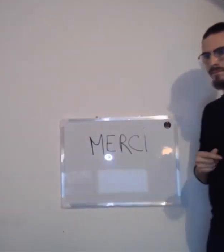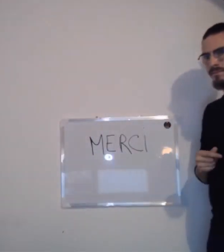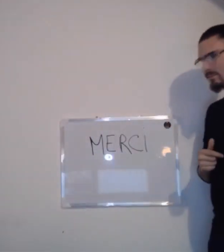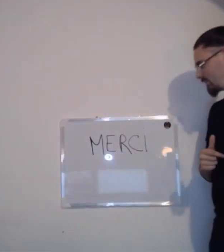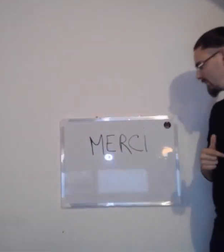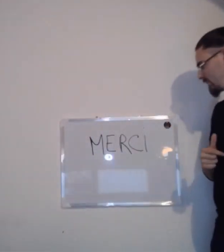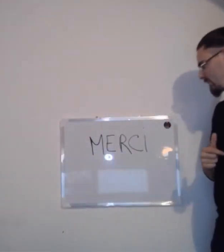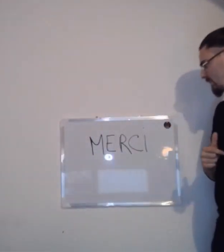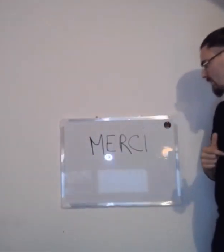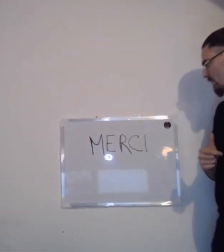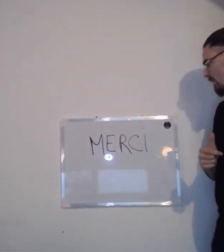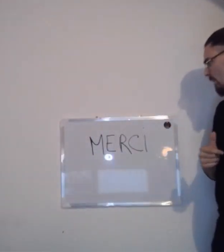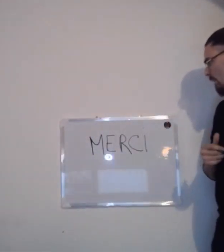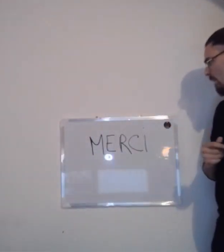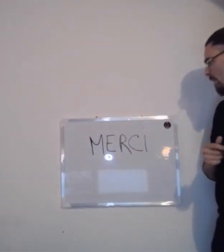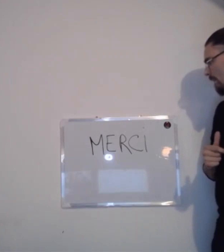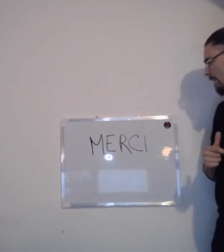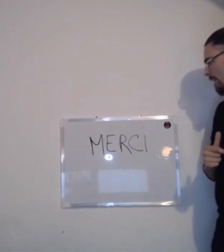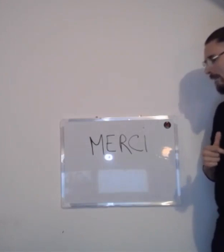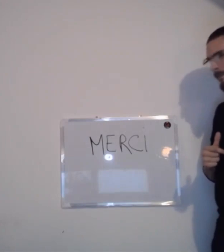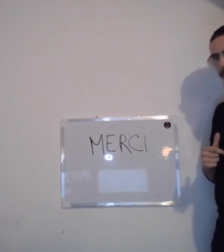Le mot mot « merci ».